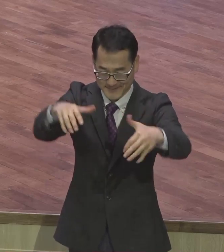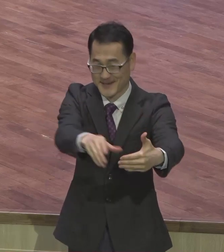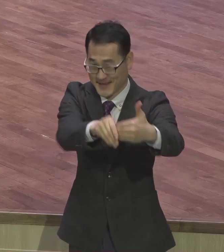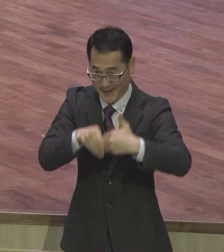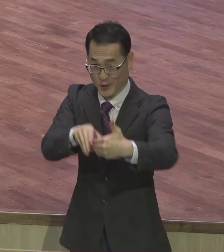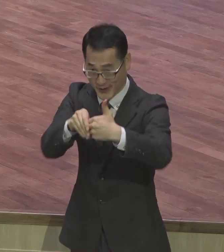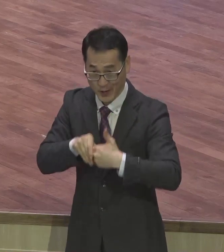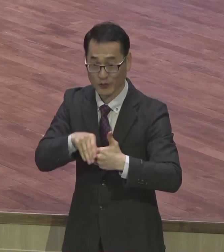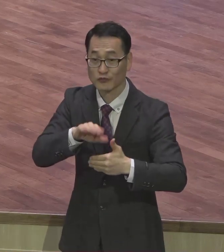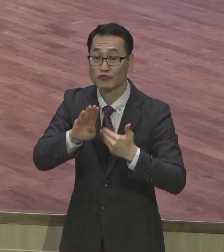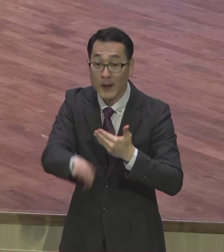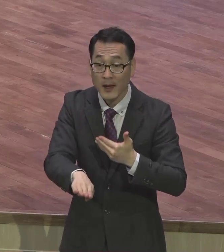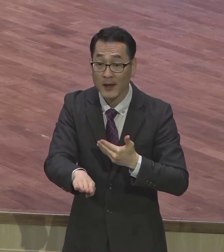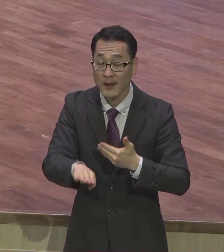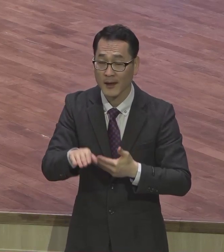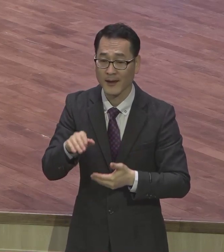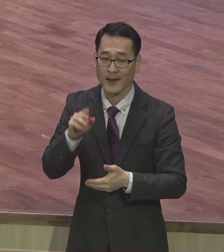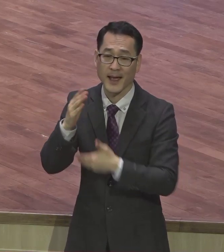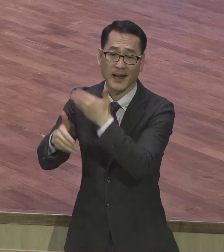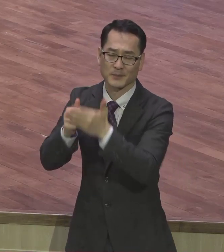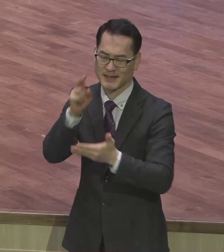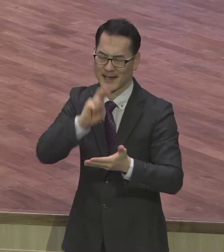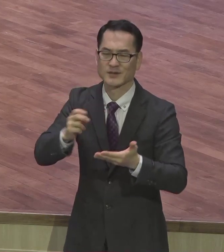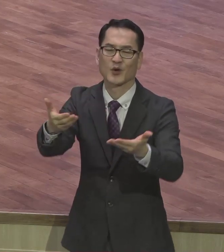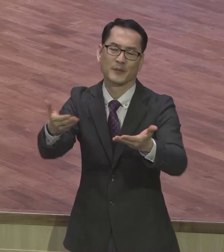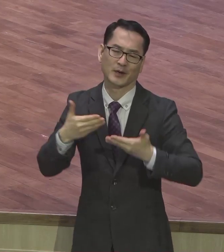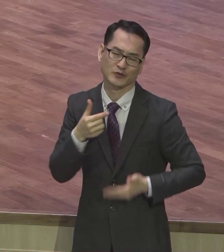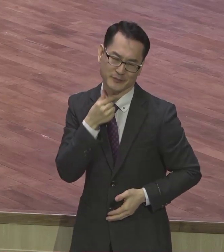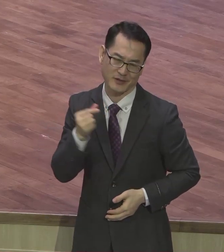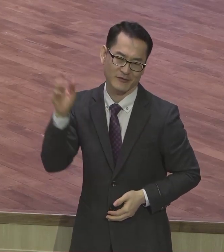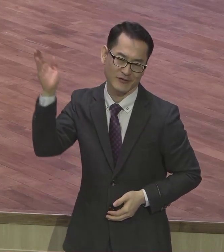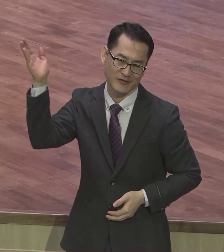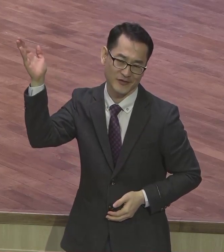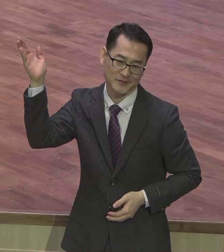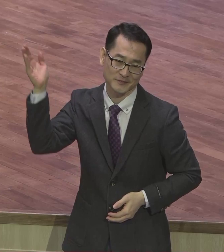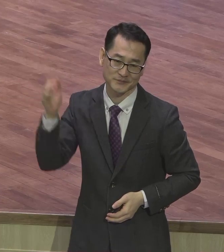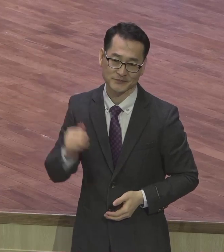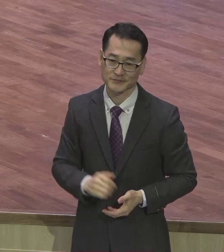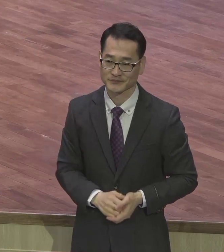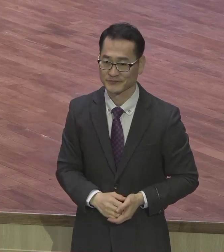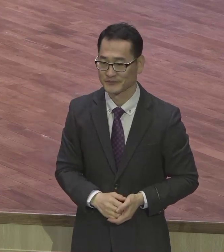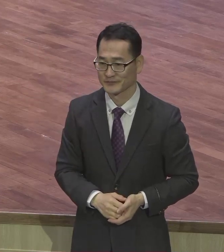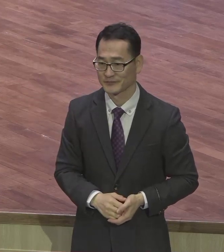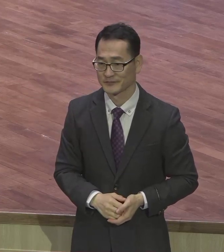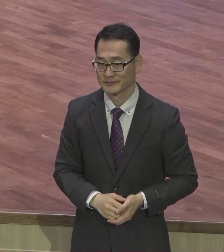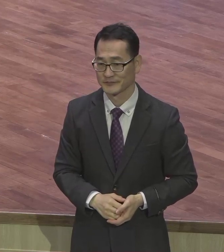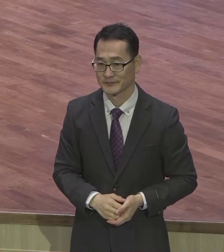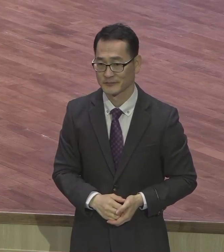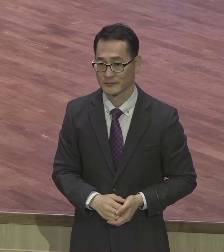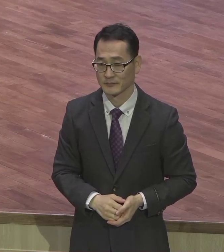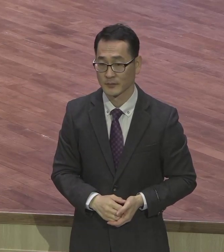부르셨다. 여기서 우리가 봐야 할 두 가지 핵심 단어가 있어요. 이게 뭐요? 장세전에라는 단어예요.